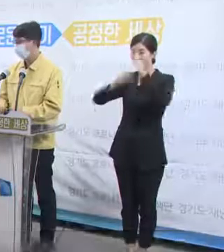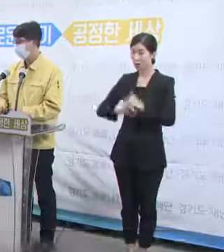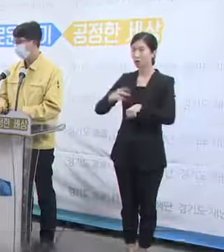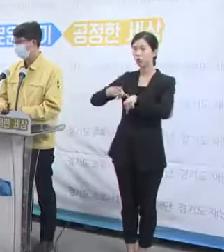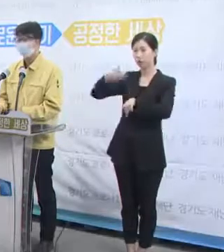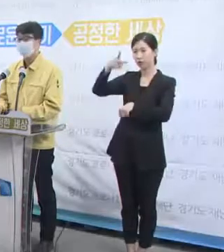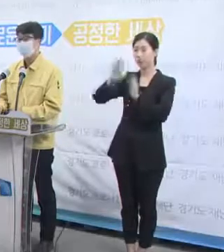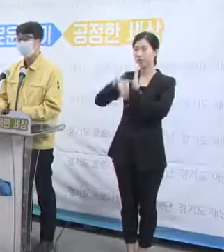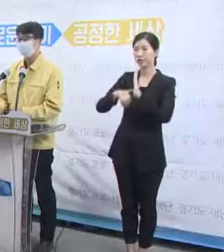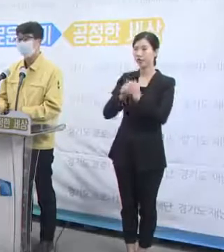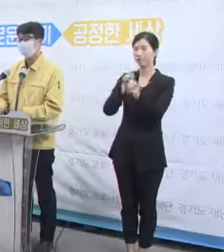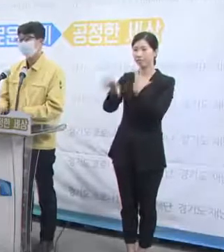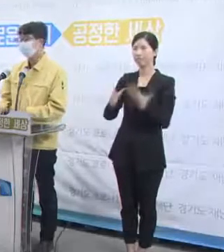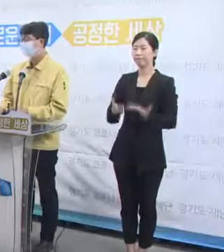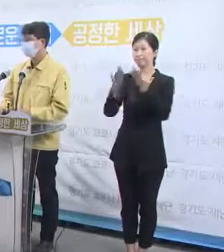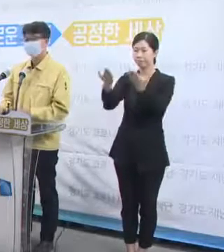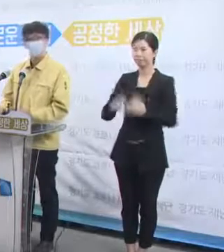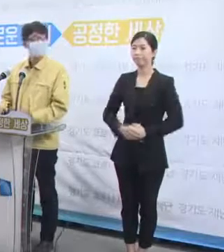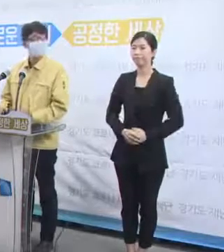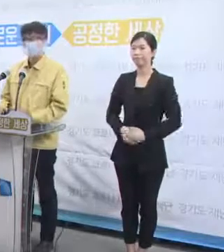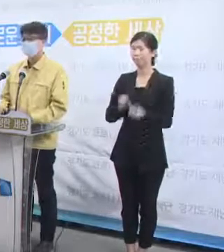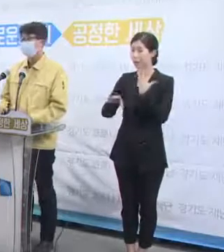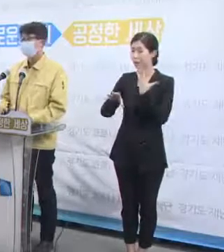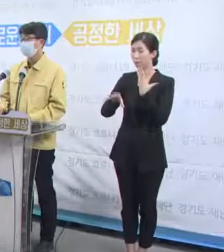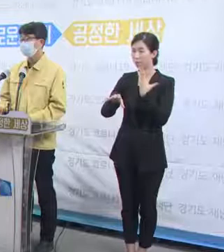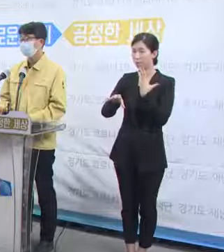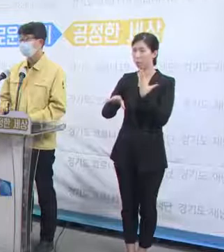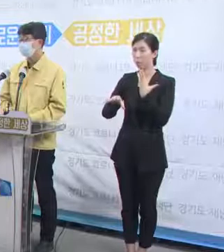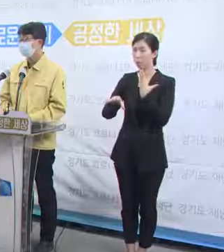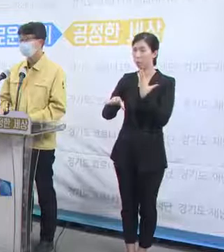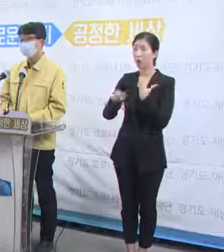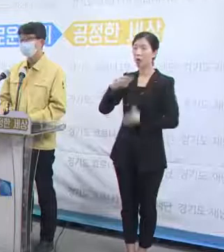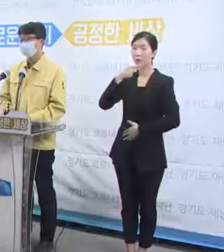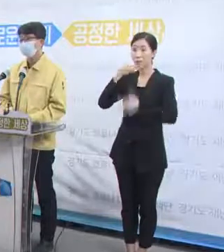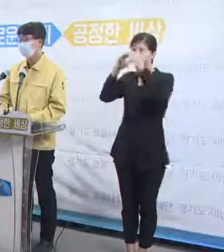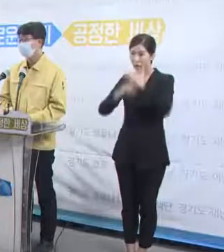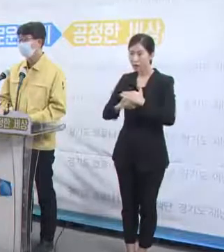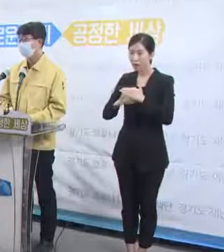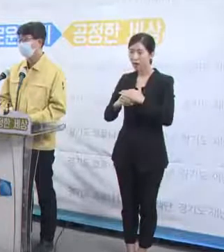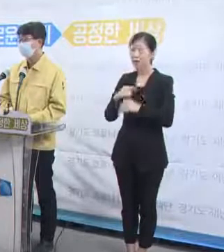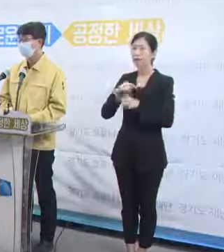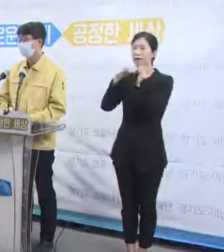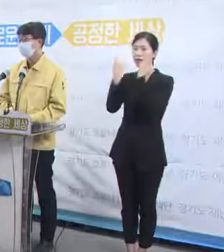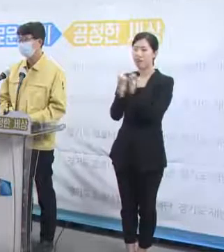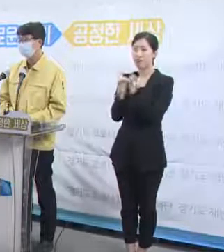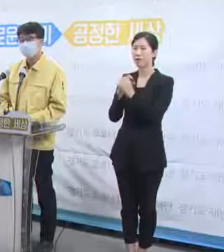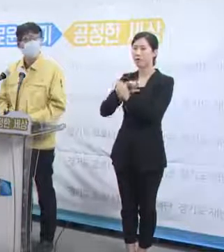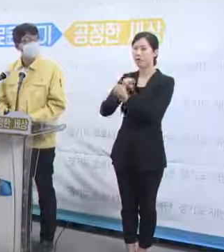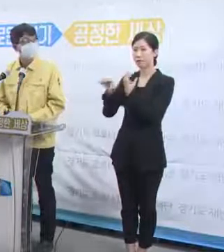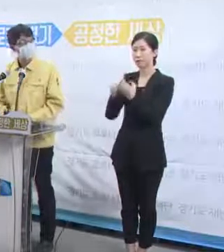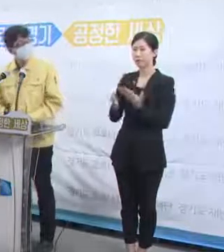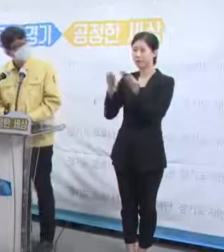그때 또 답변드리도록 하겠습니다. 답변하지 못한 질문은 관련 부서에서 개별 답변 드리도록 하겠습니다. 양해해 주시기